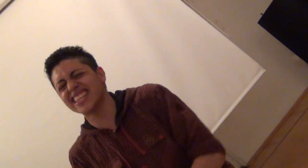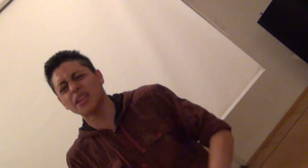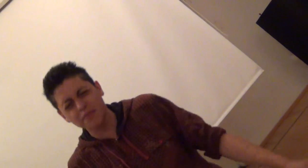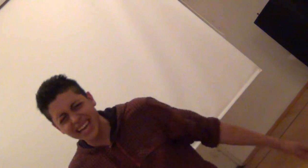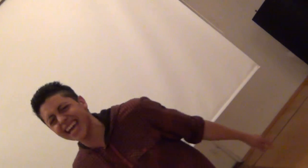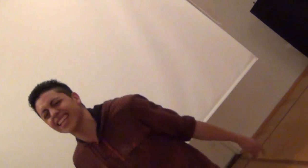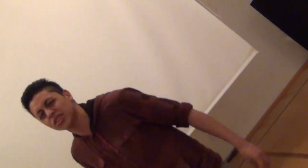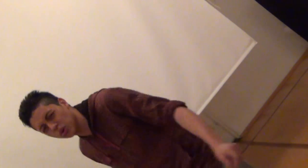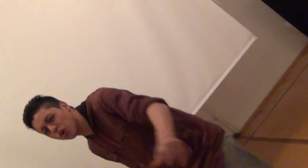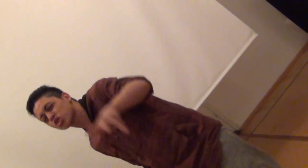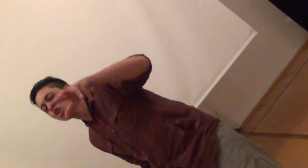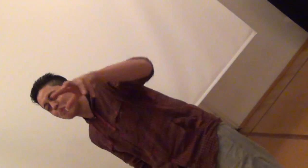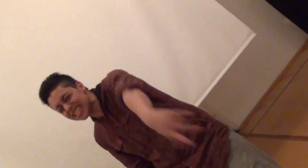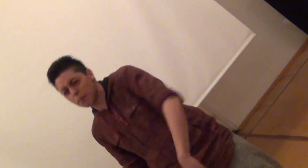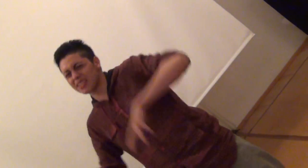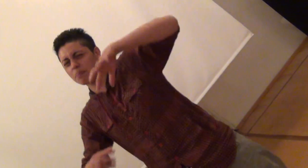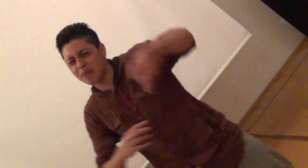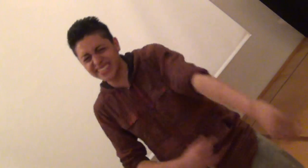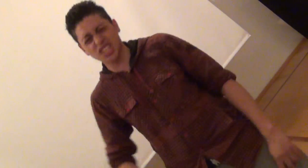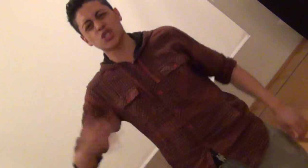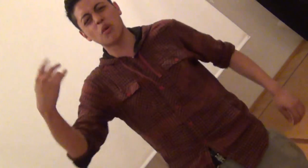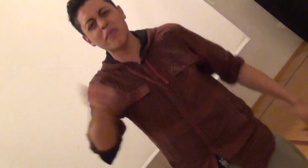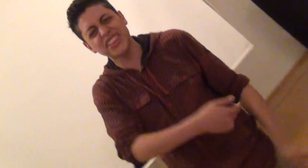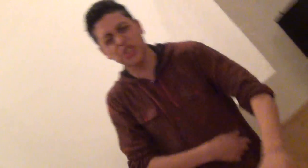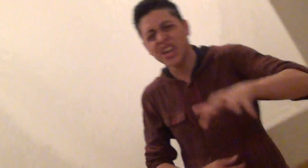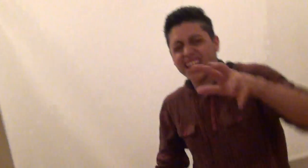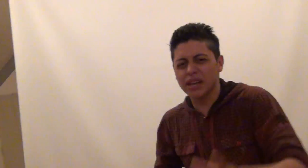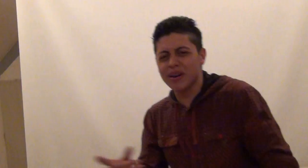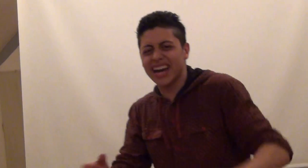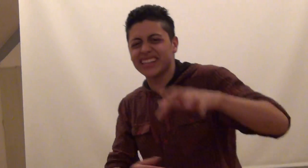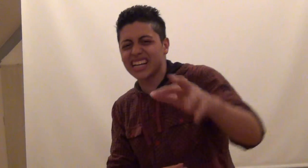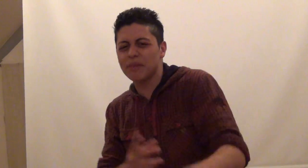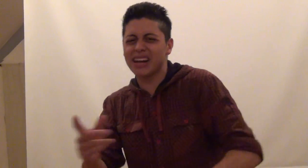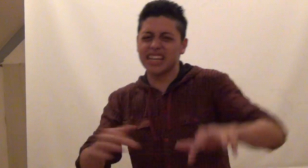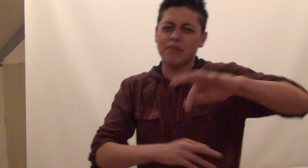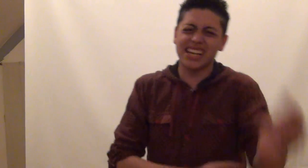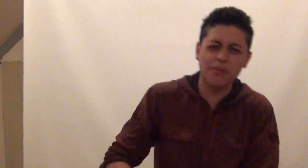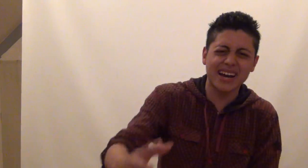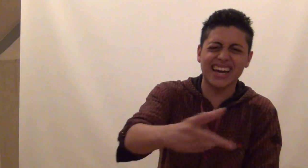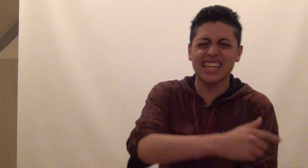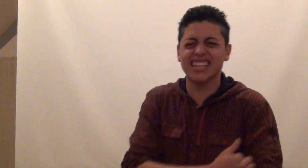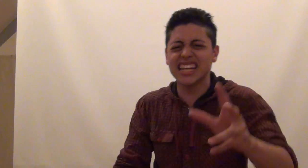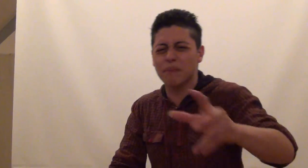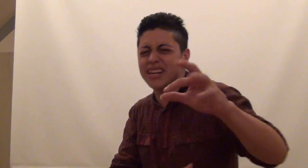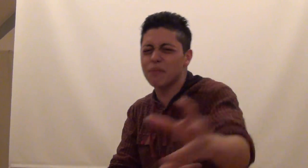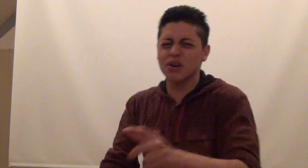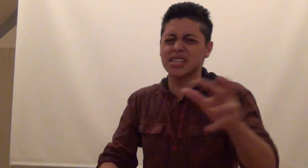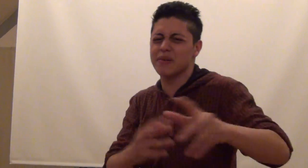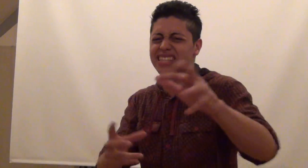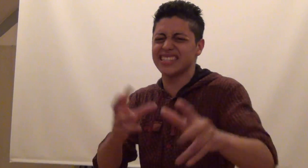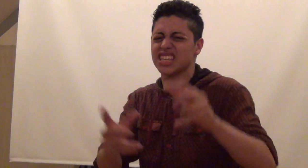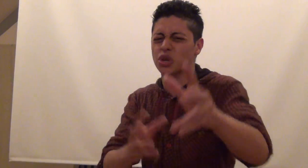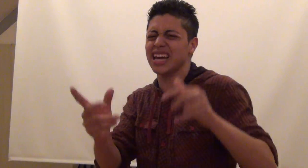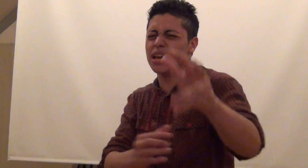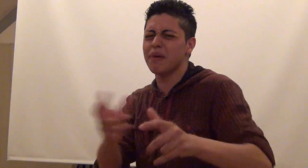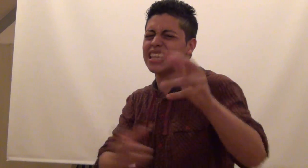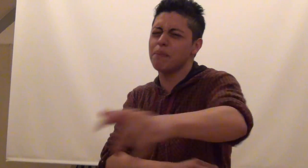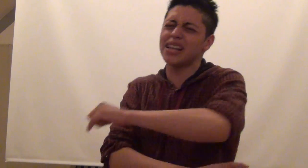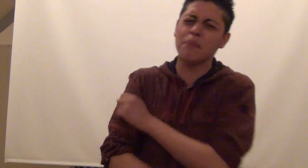sentimiento Pasan, pasan, pasan los momentos Rima que te rima, rima, rima que te tira Mira, pues sabes que el tiempo es de padre Pa' la